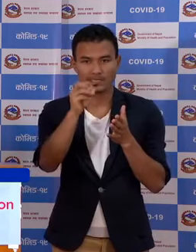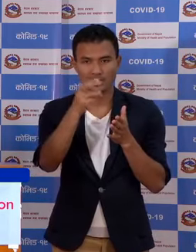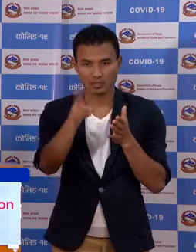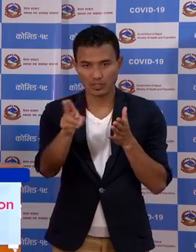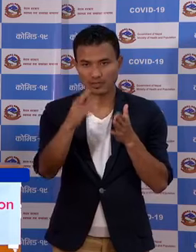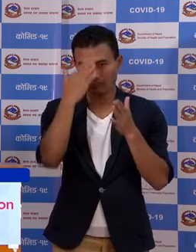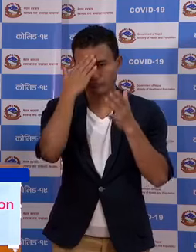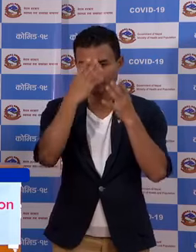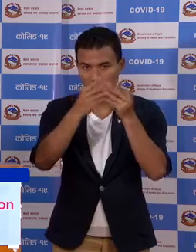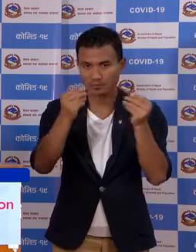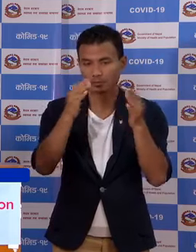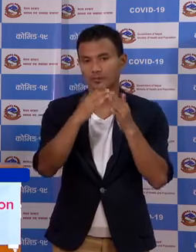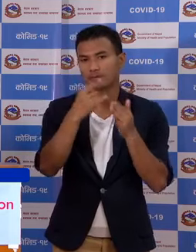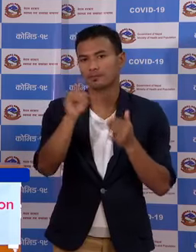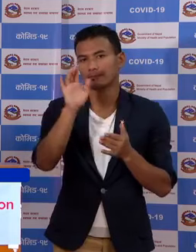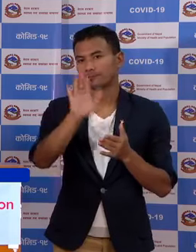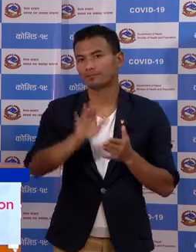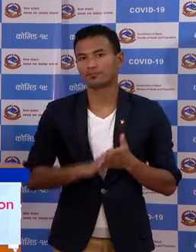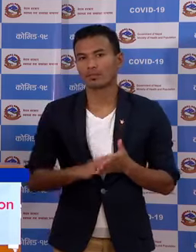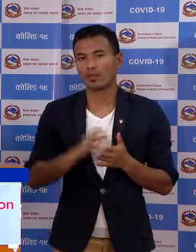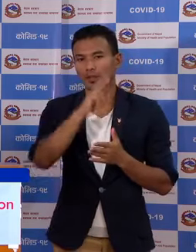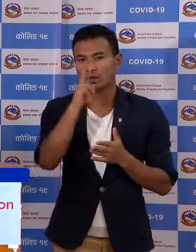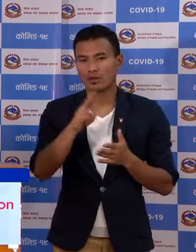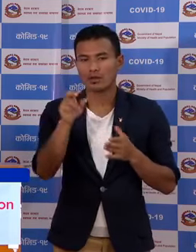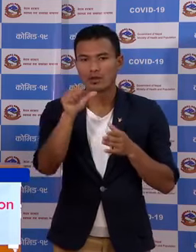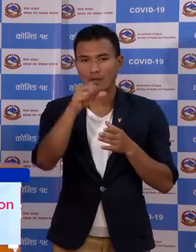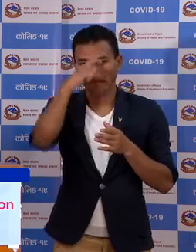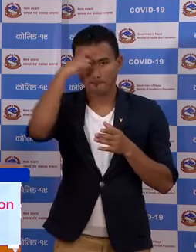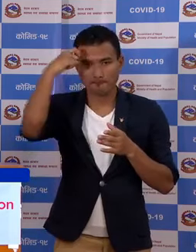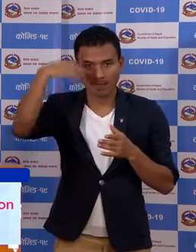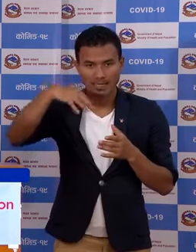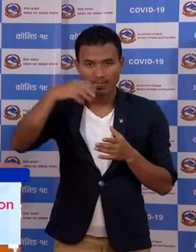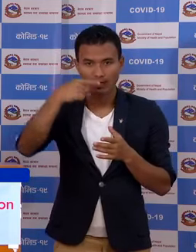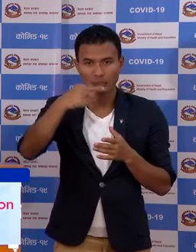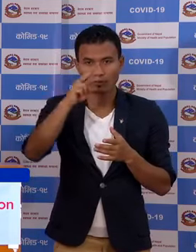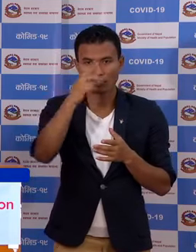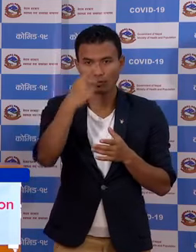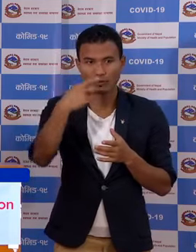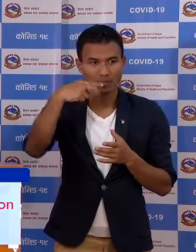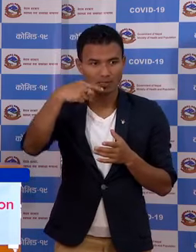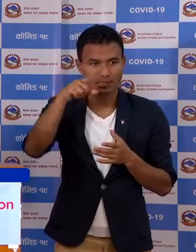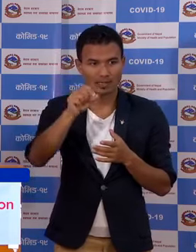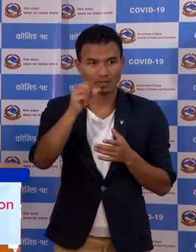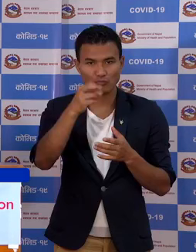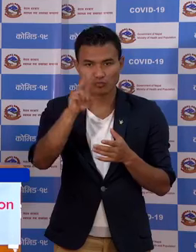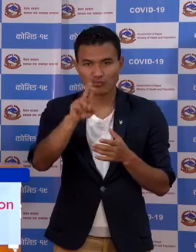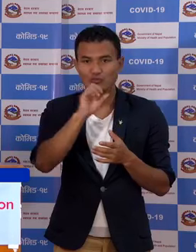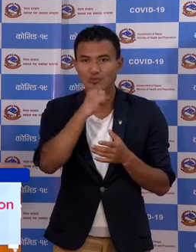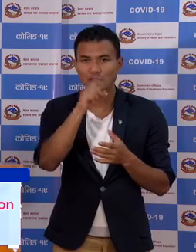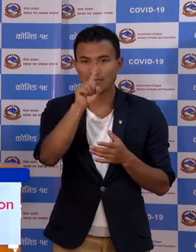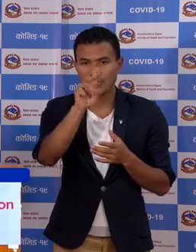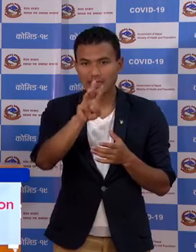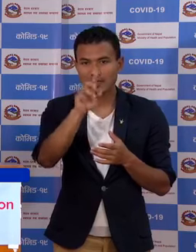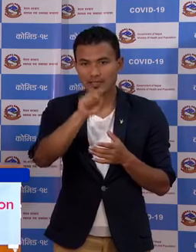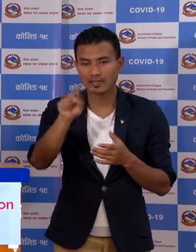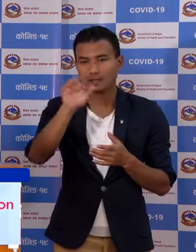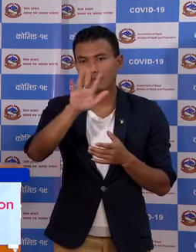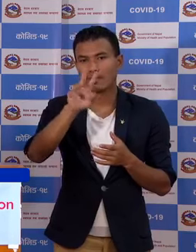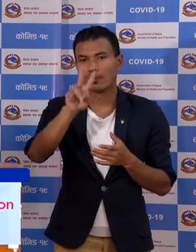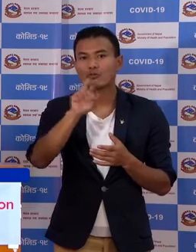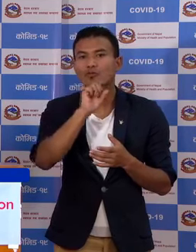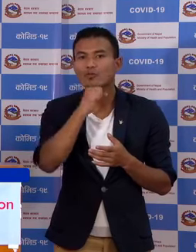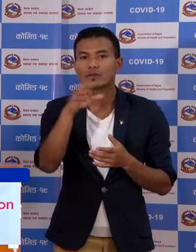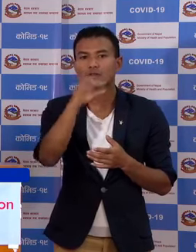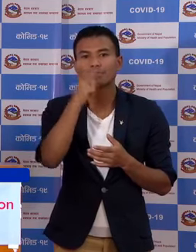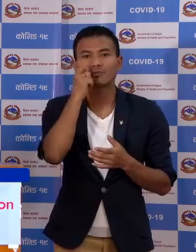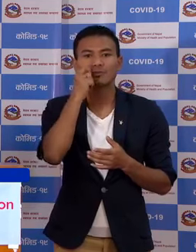जना डिस्चार जुनवाई को छा रवा बाके नरेनापूर को उन्नों छा रव उमेर 13 देखी 22 बर्सको सबै